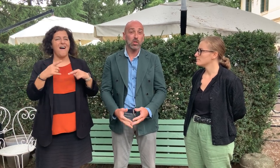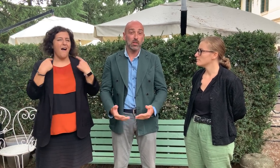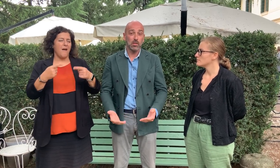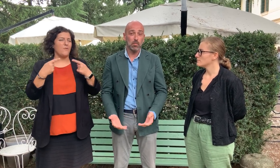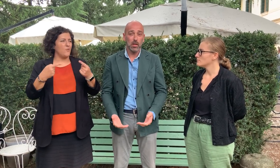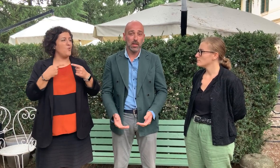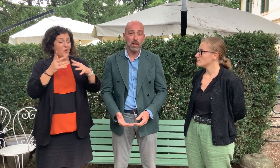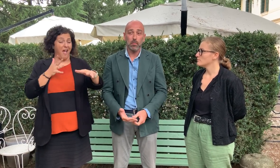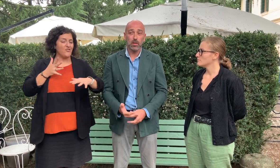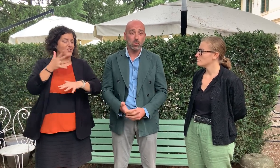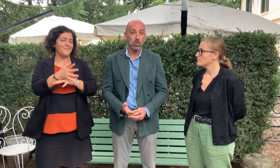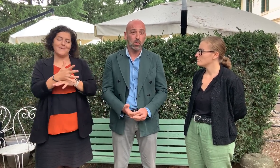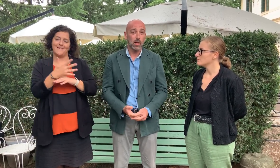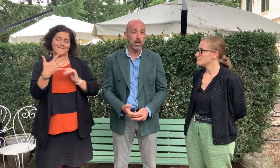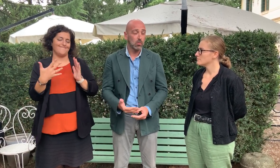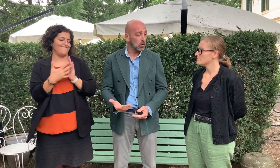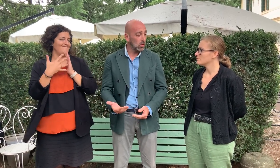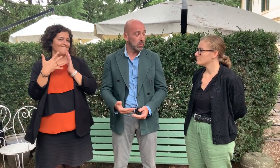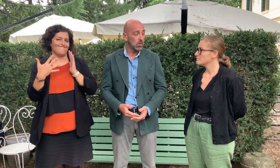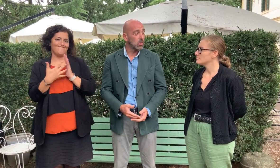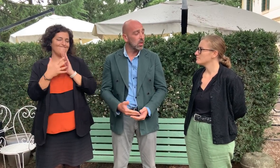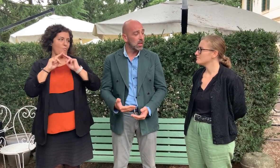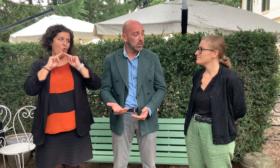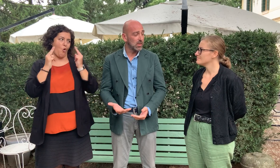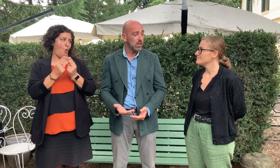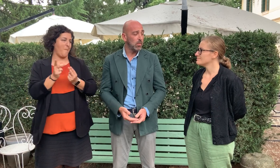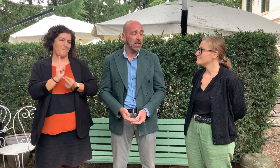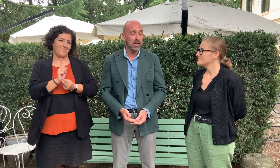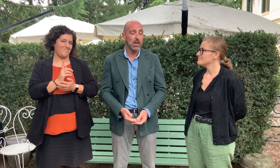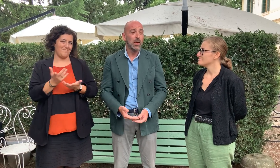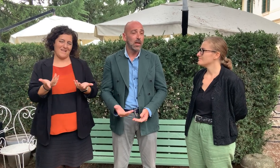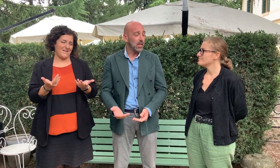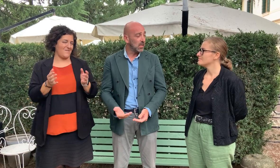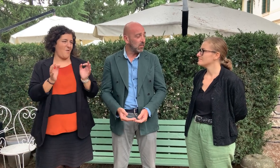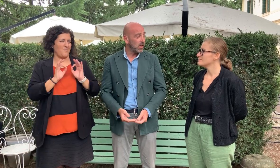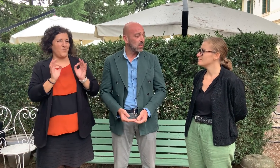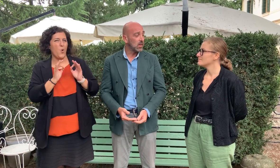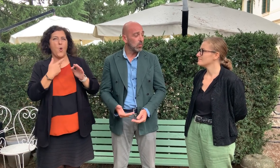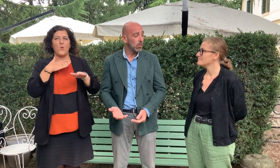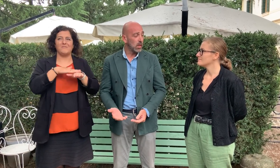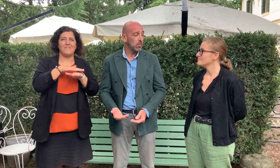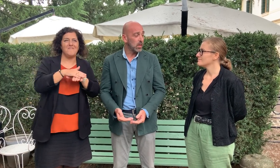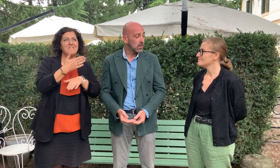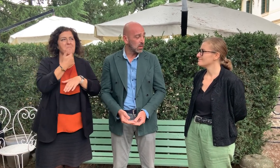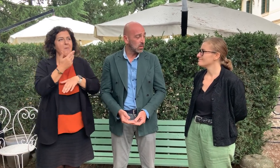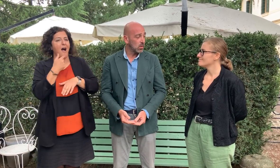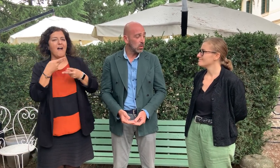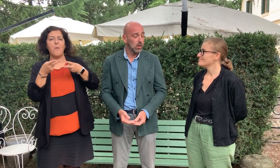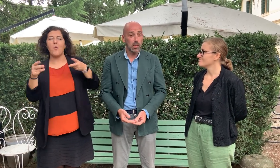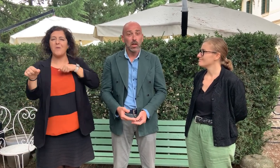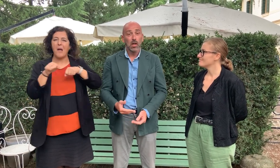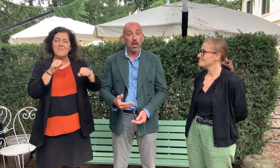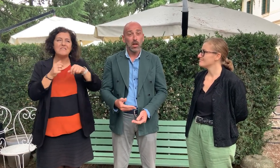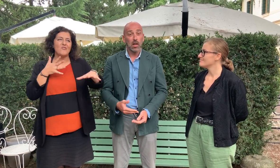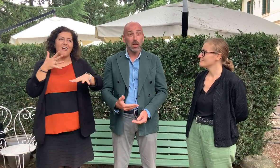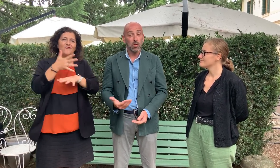'accessibilità, penso al discorso dell'accessibilità ai servizi, alla pubblica amministrazione, agli